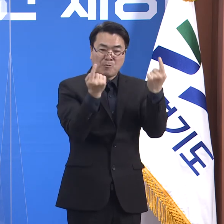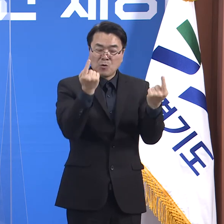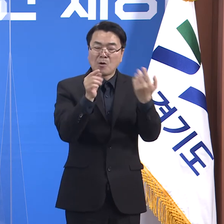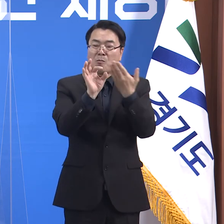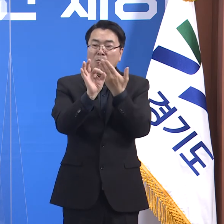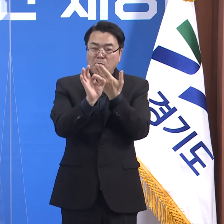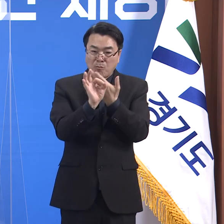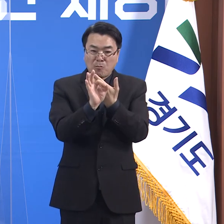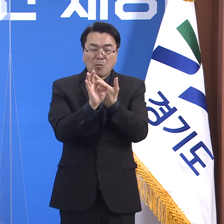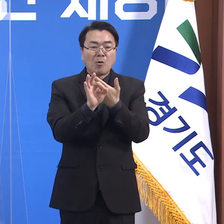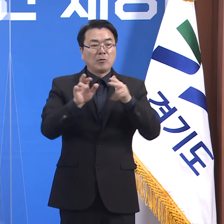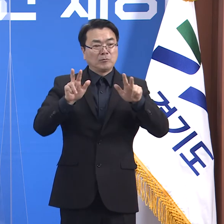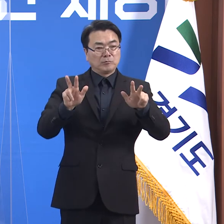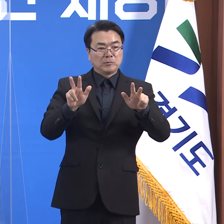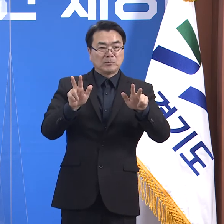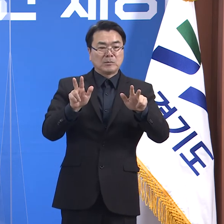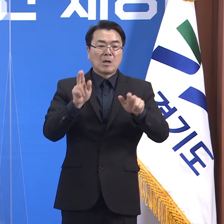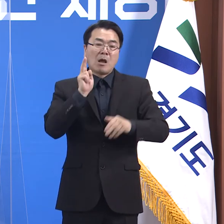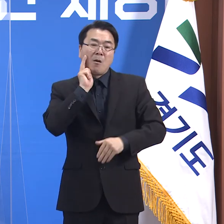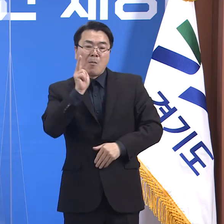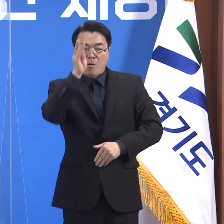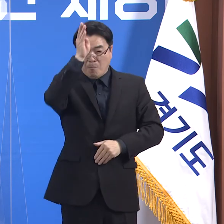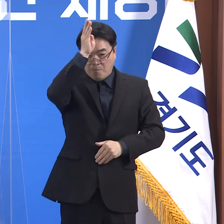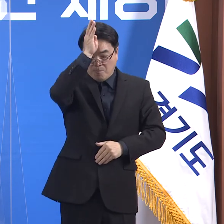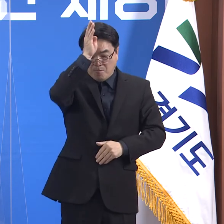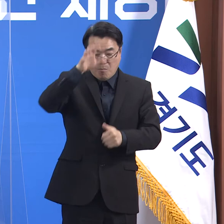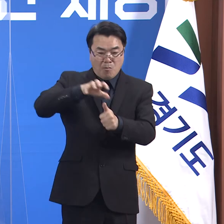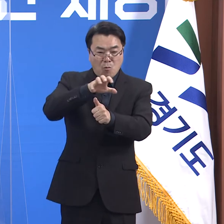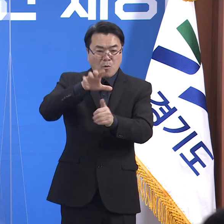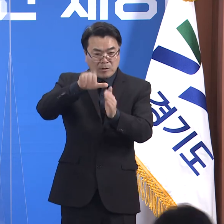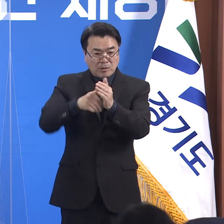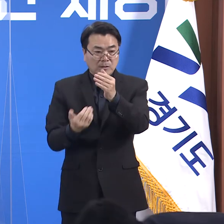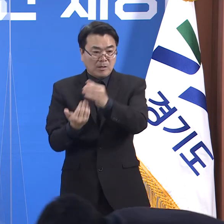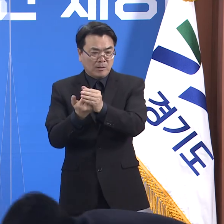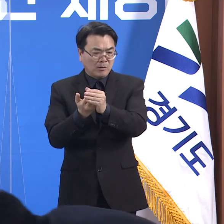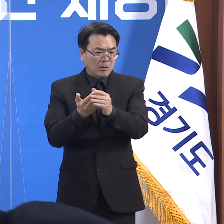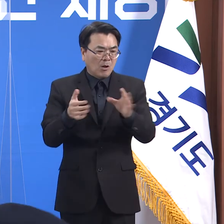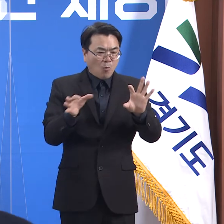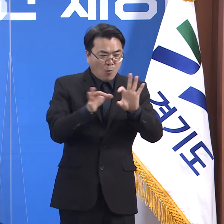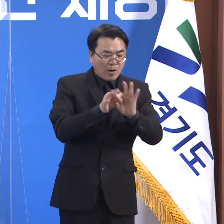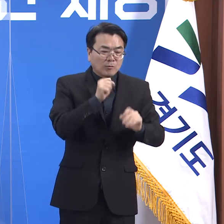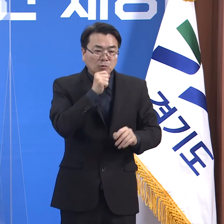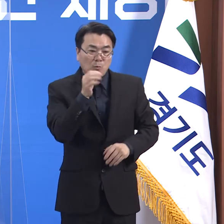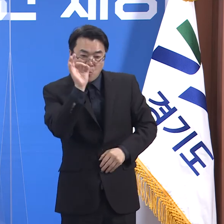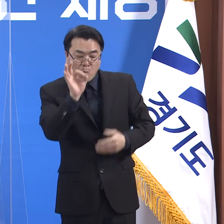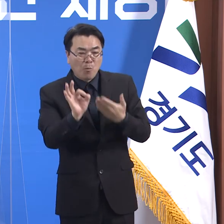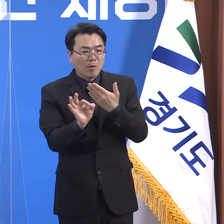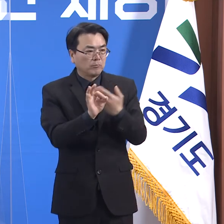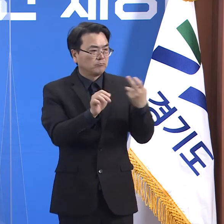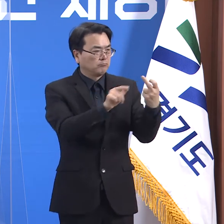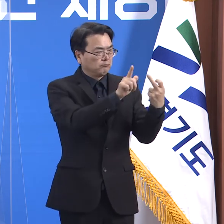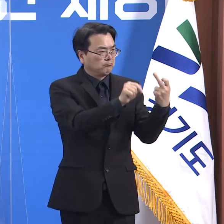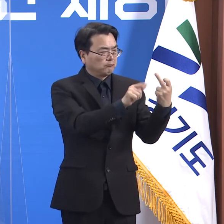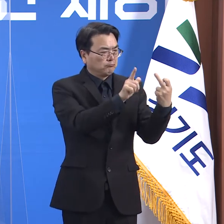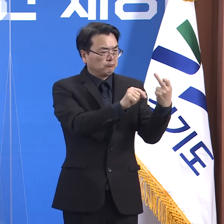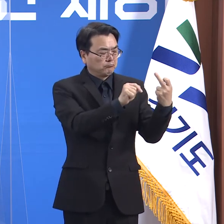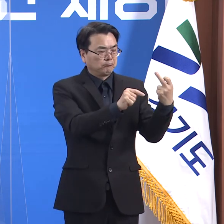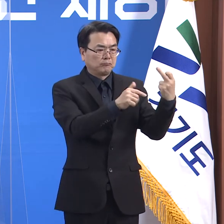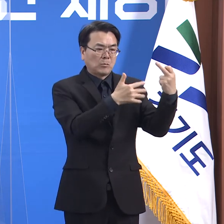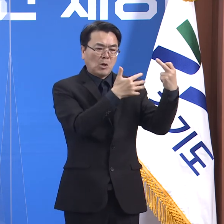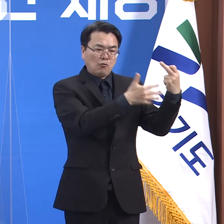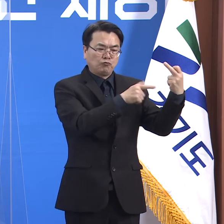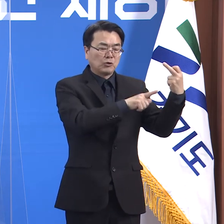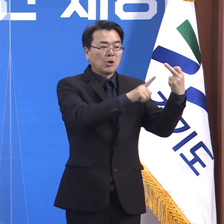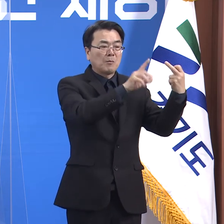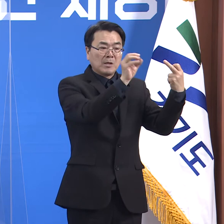확진자의 비율을 월별로 비교하면 다음과 같습니다. 12월에는 전체 확진자의 9.1